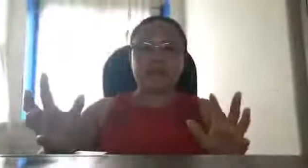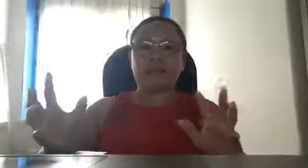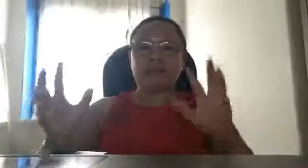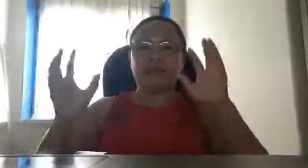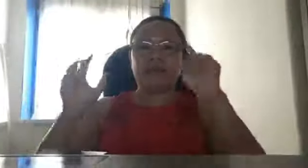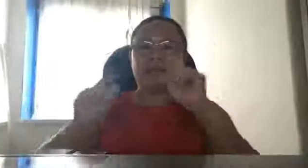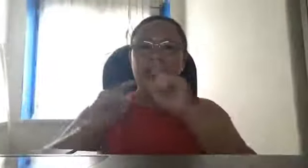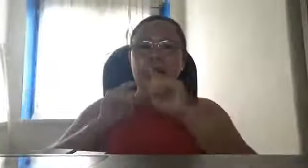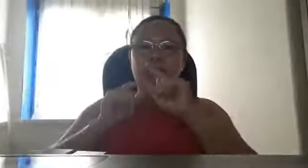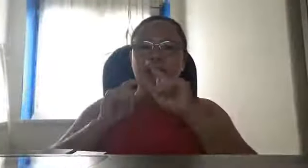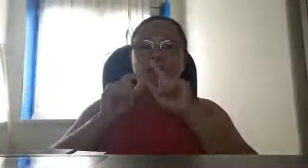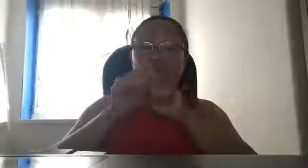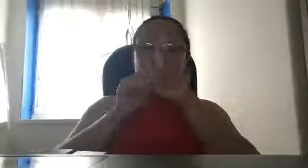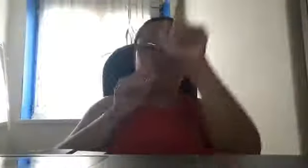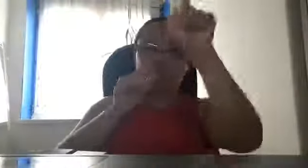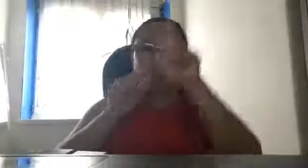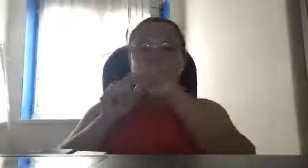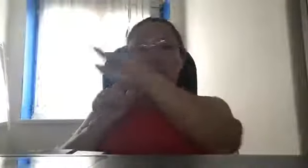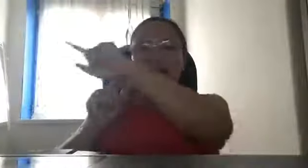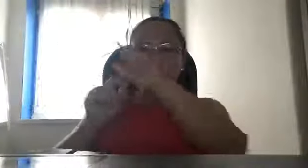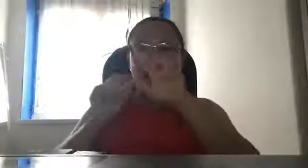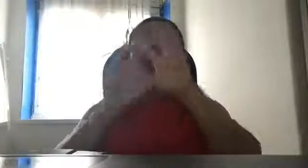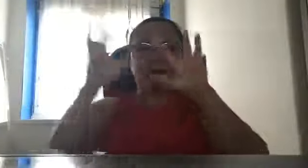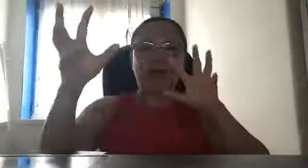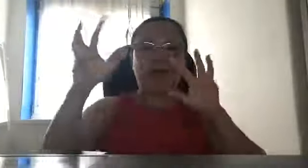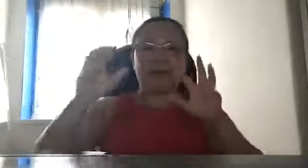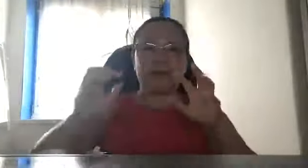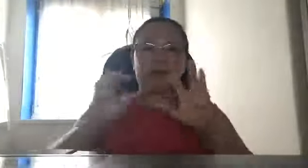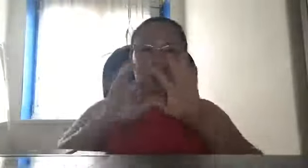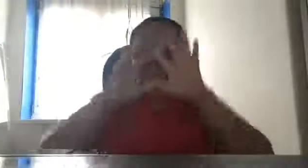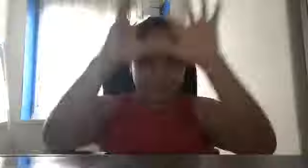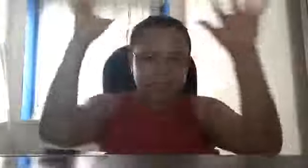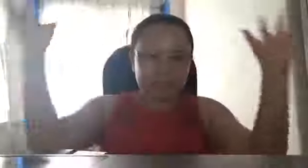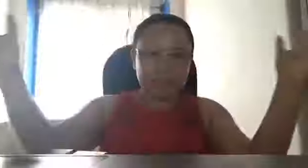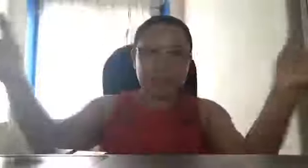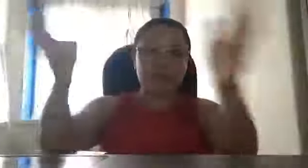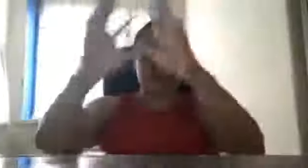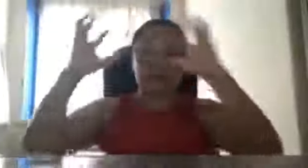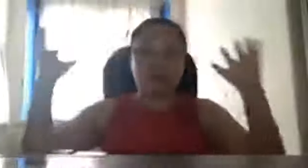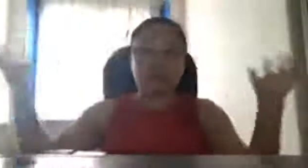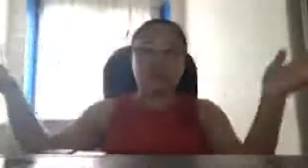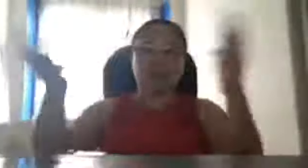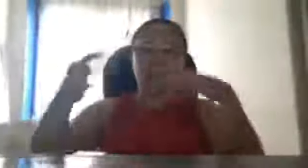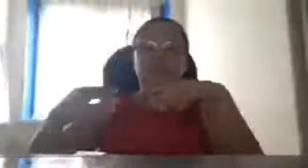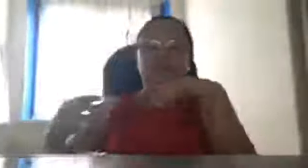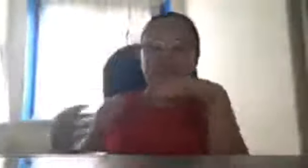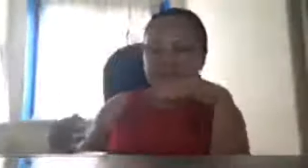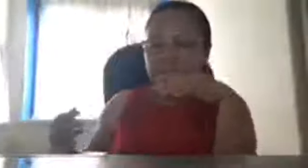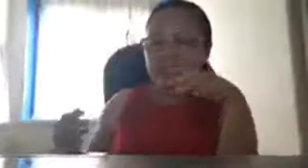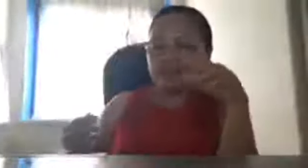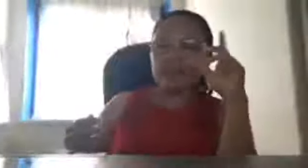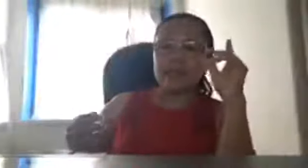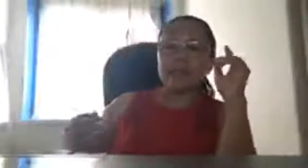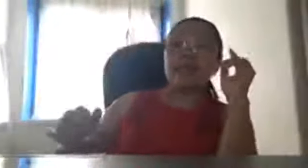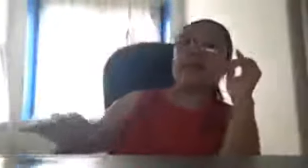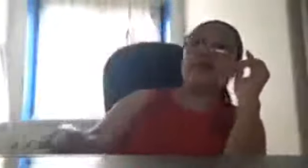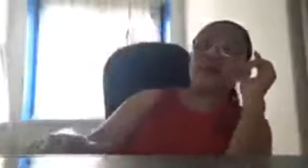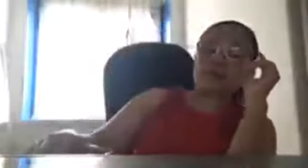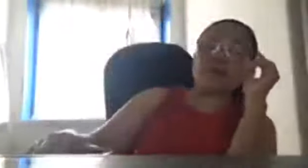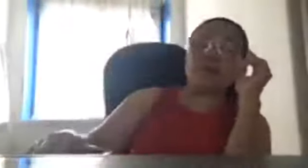kaya wala pong mga nakaharang kasi nandyan tayo sa open kaya yun